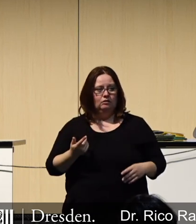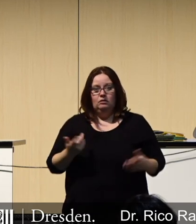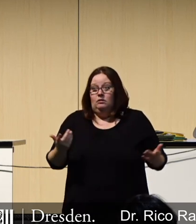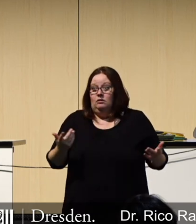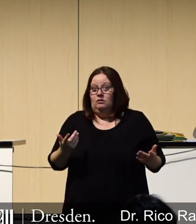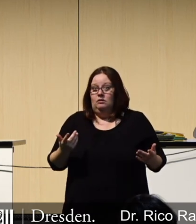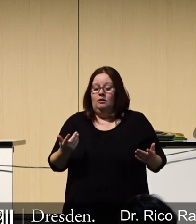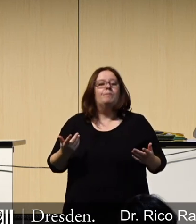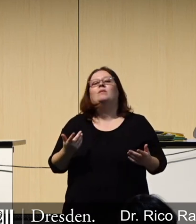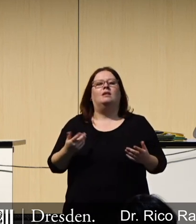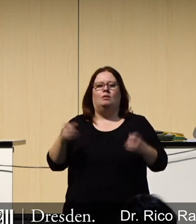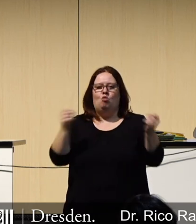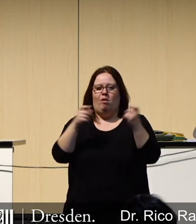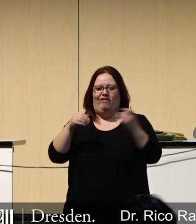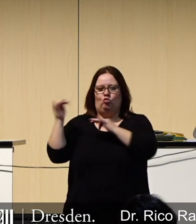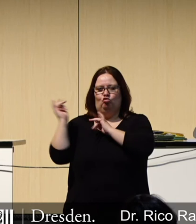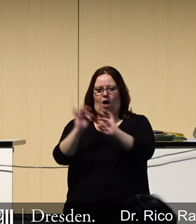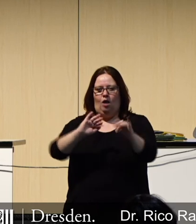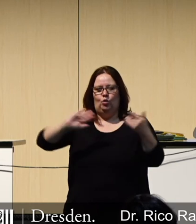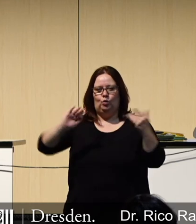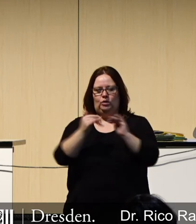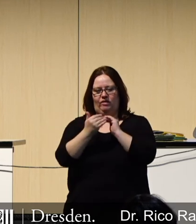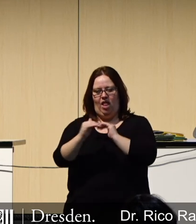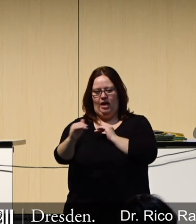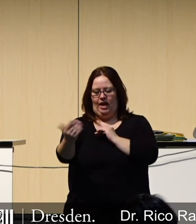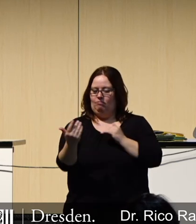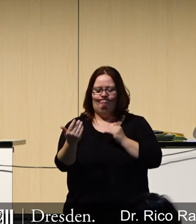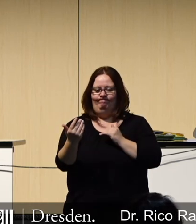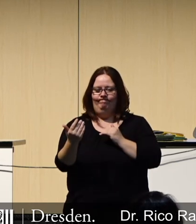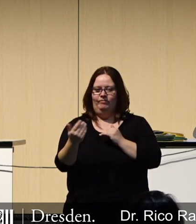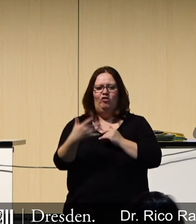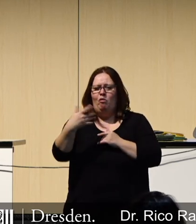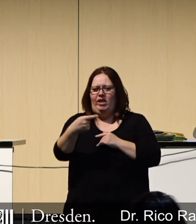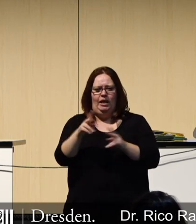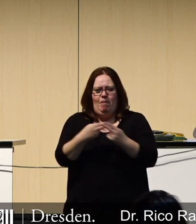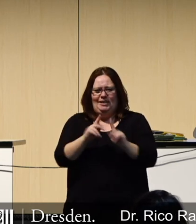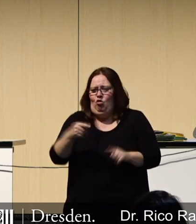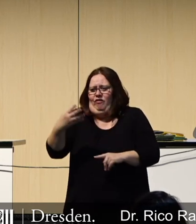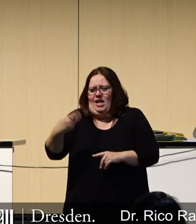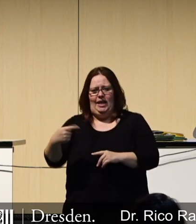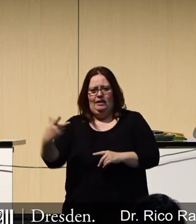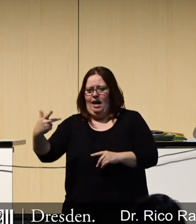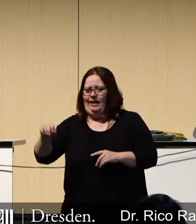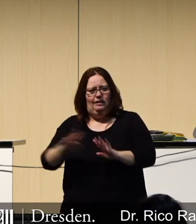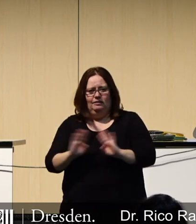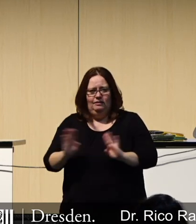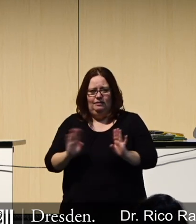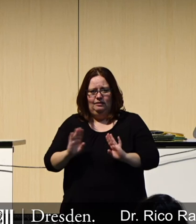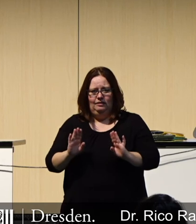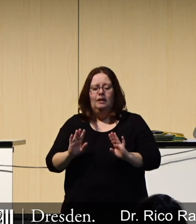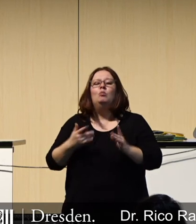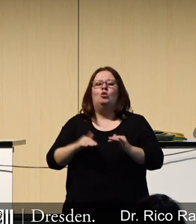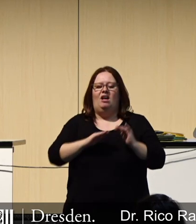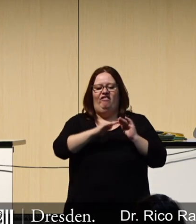Mobilfunkstrahlung oder extrem kurzwellige Strahlung, das trifft nicht zu auf 5G, auch nicht auf 4G oder 3G. Wir reden hier über